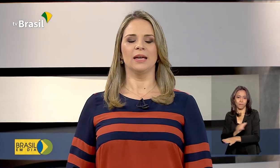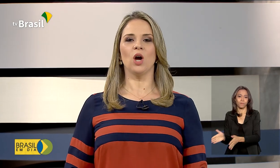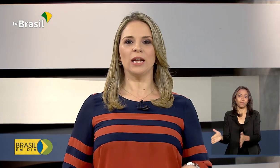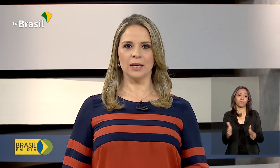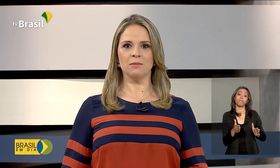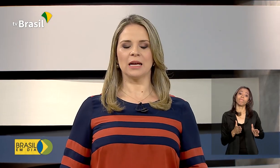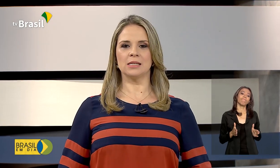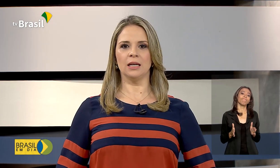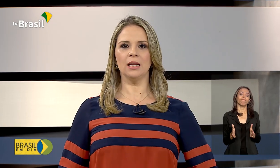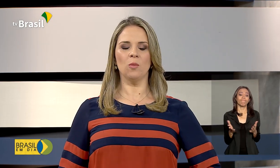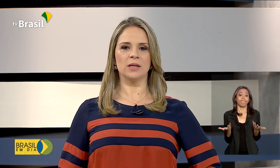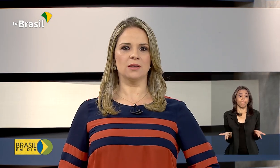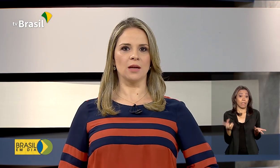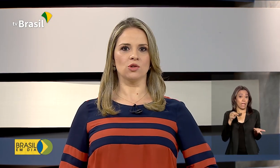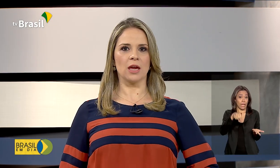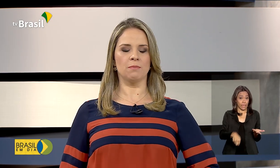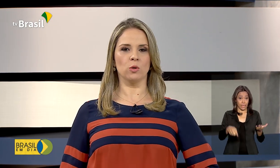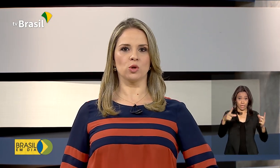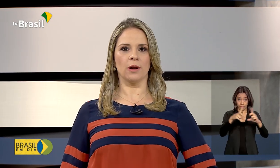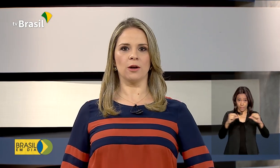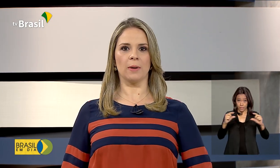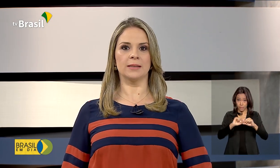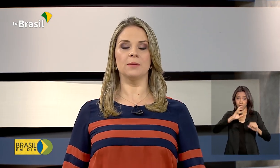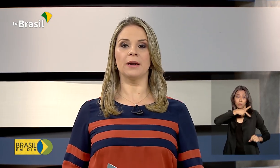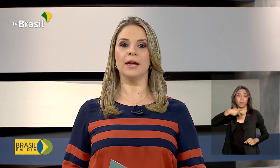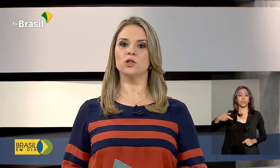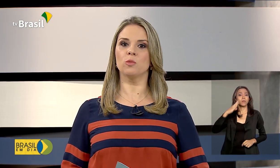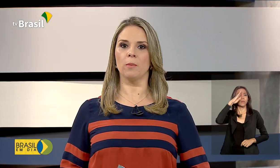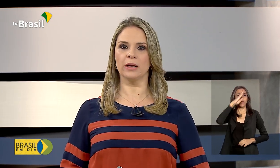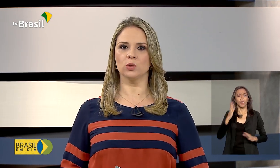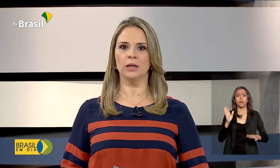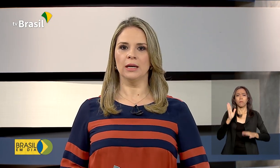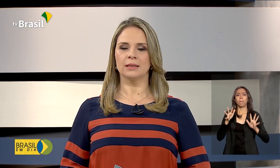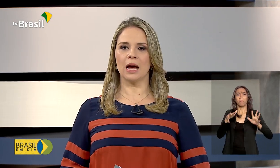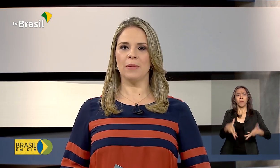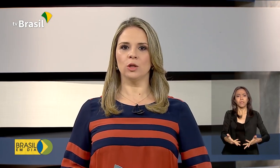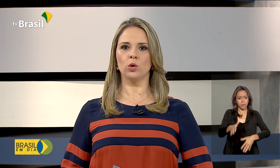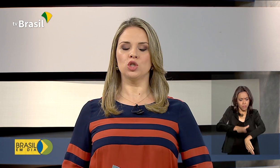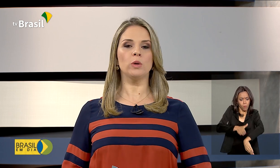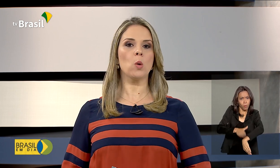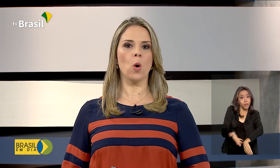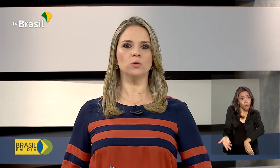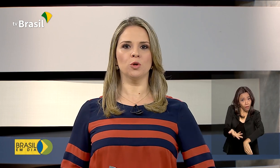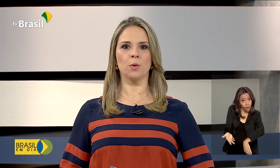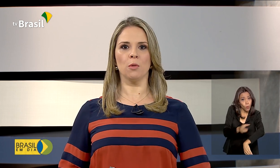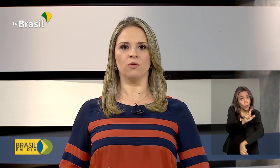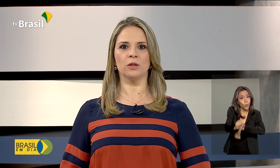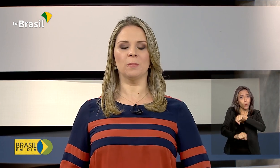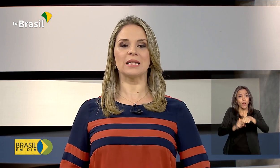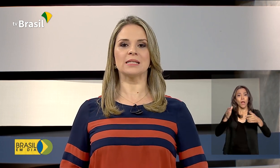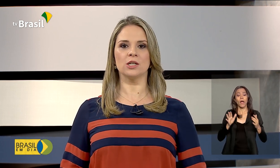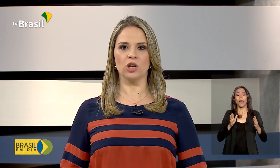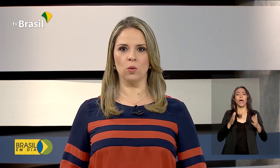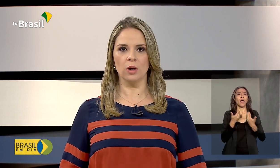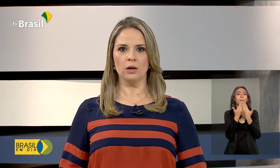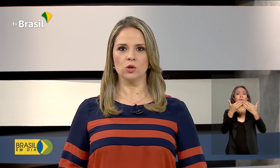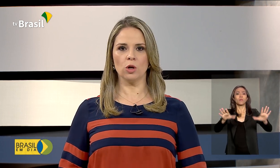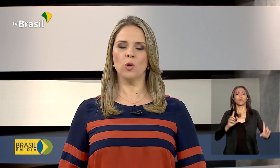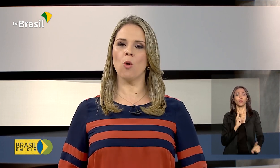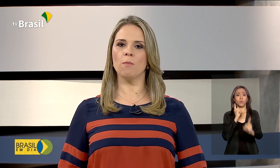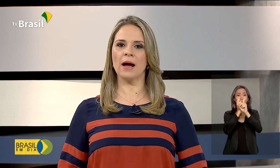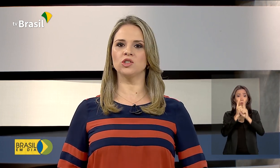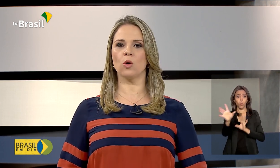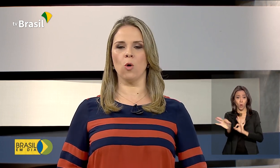E olha, aqui em Brasília, o presidente Jair Bolsonaro participa neste momento da abertura de um encontro promovido pela CGU